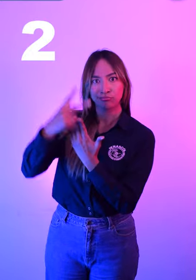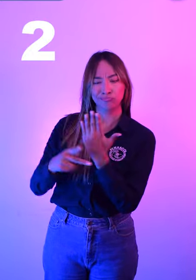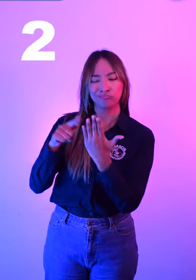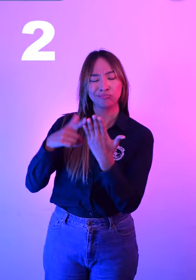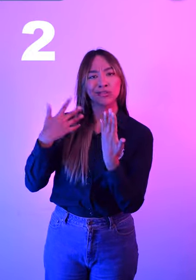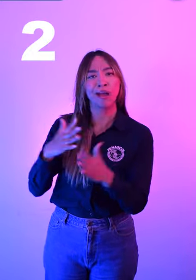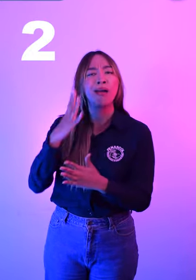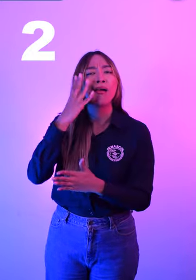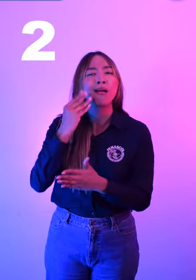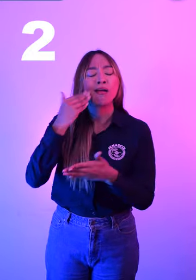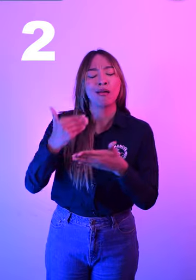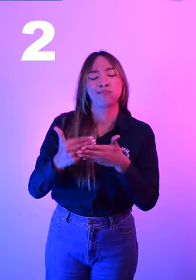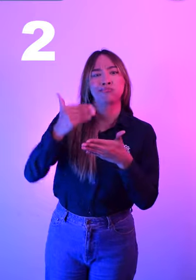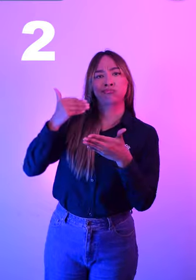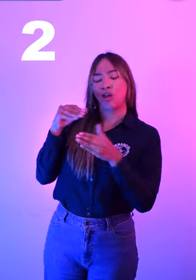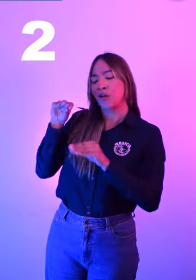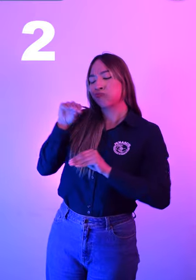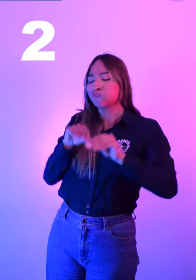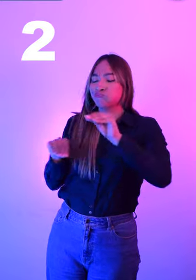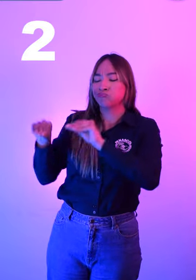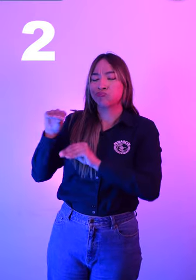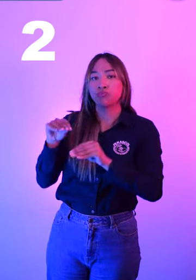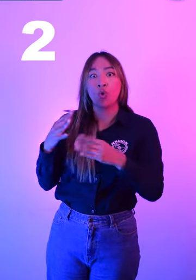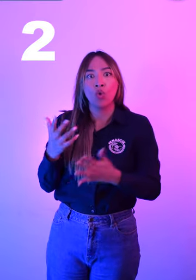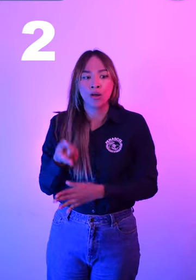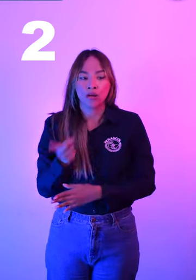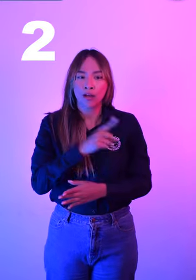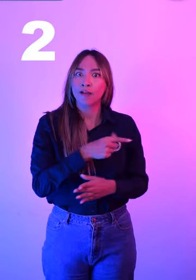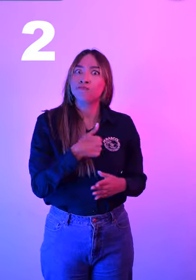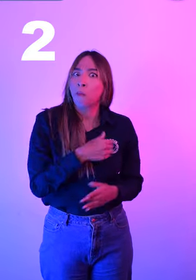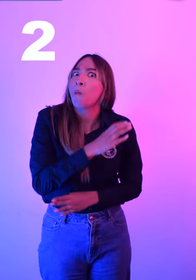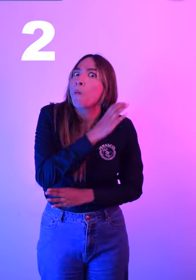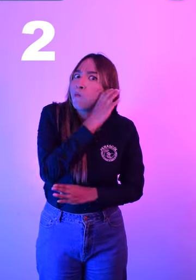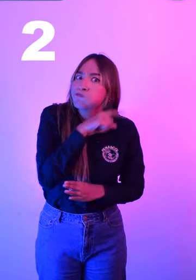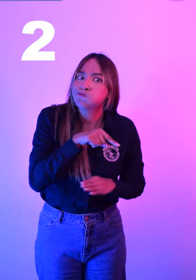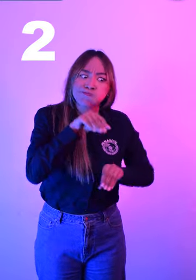Demostrar que ha hecho parte de un proyecto audiovisual en desarrollo o finalizado.